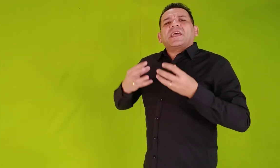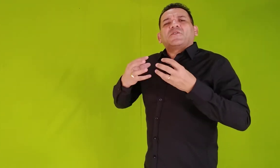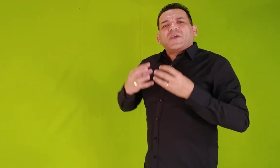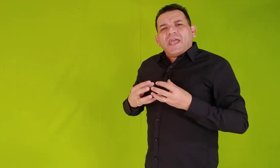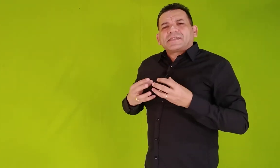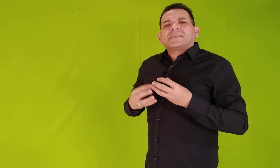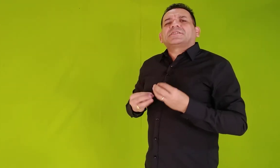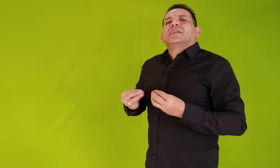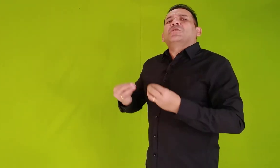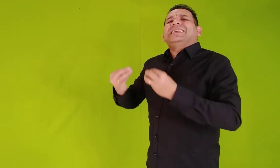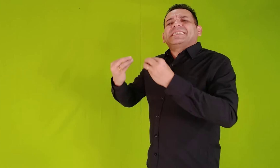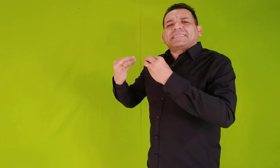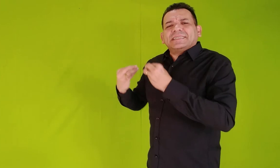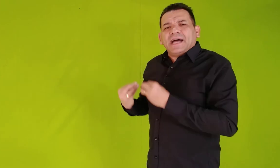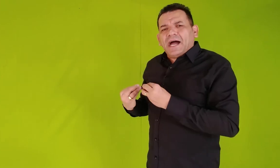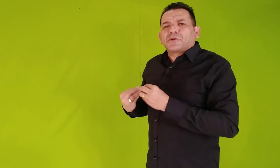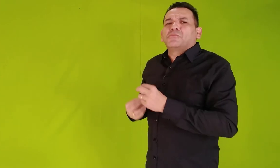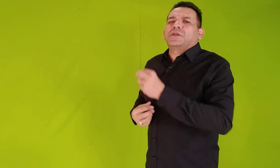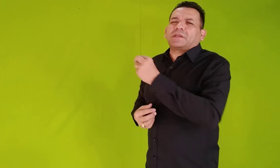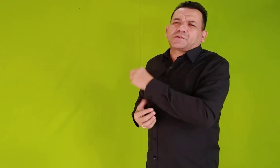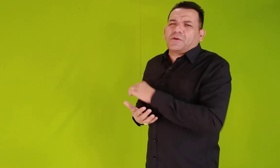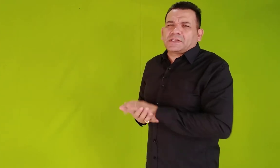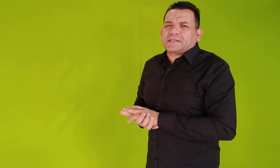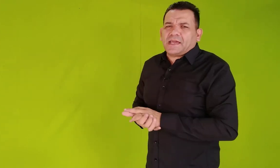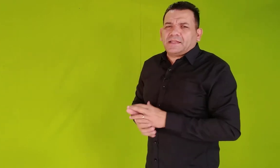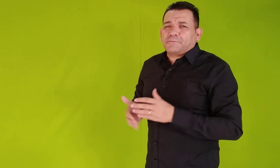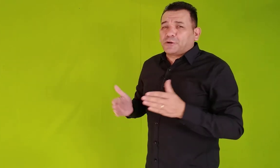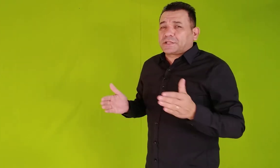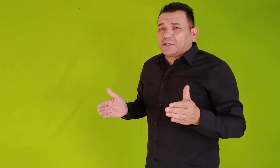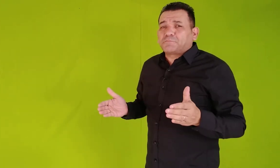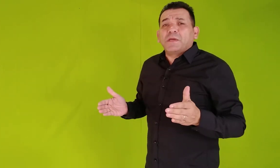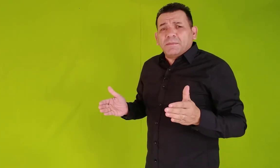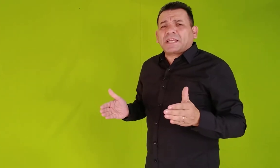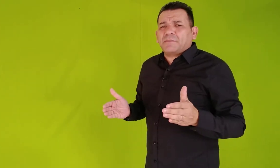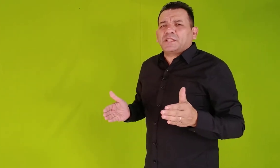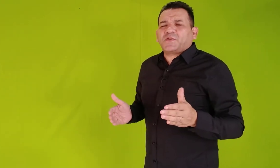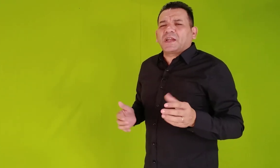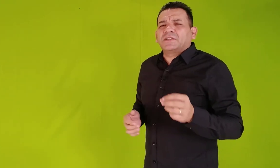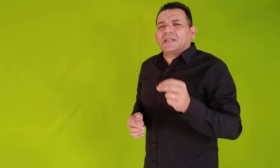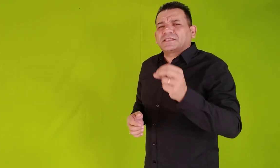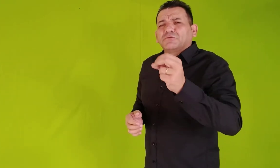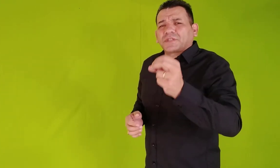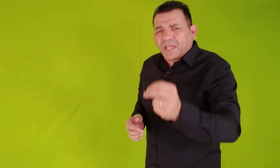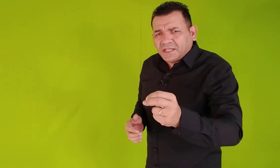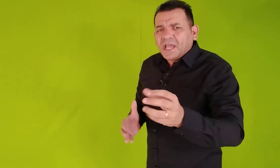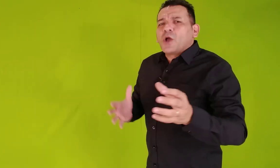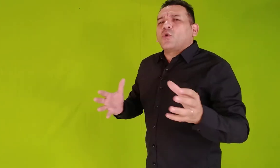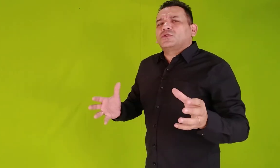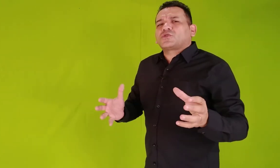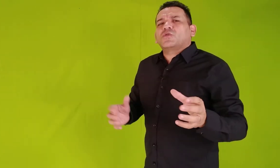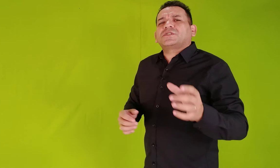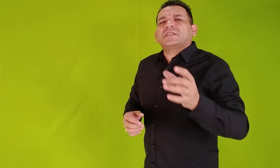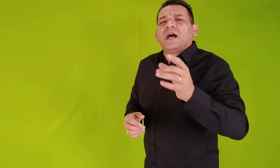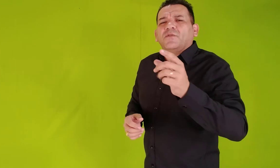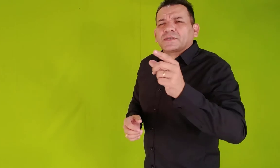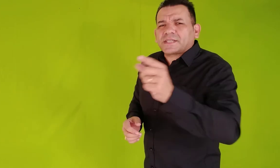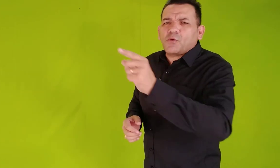reverses, não lhe ensinavam muitas coisas ainda. Portanto, bíblicamente falando, eles não têm condições de dar a você o